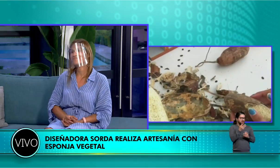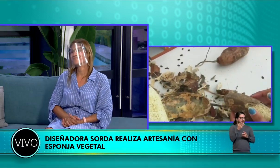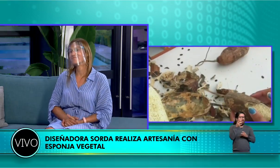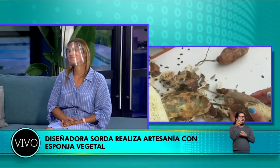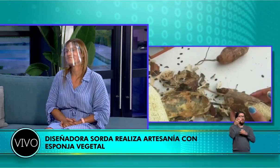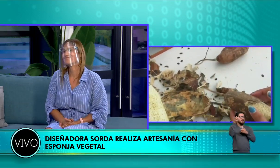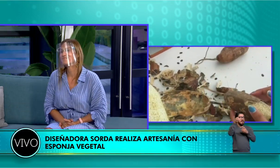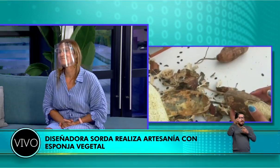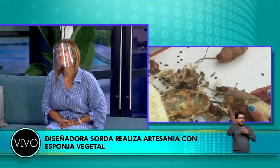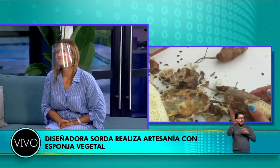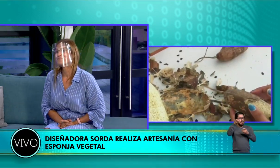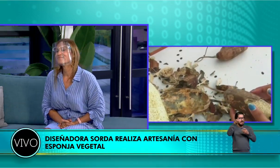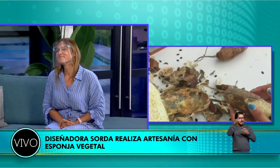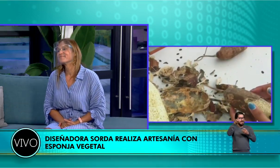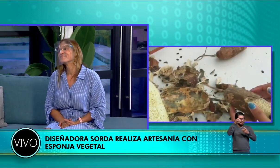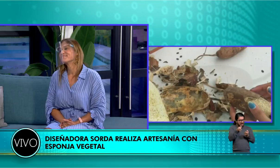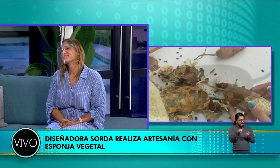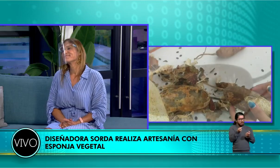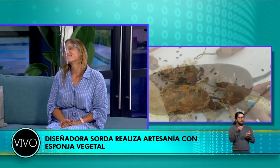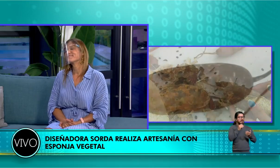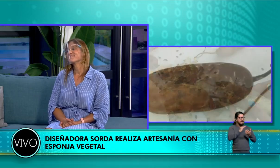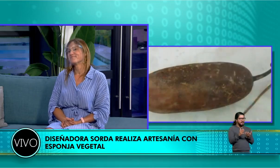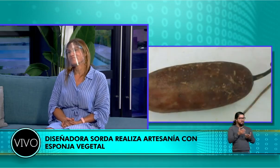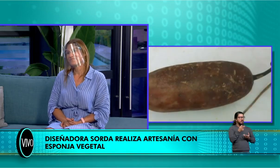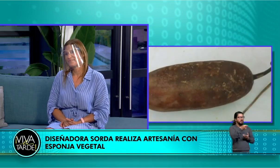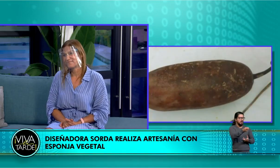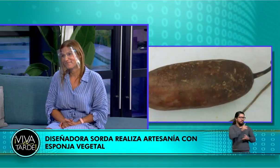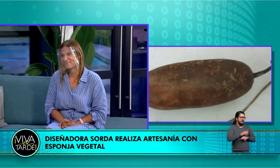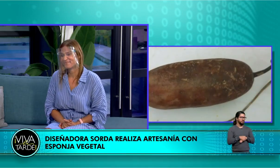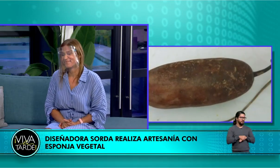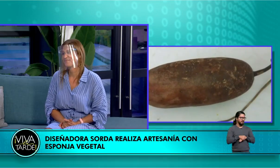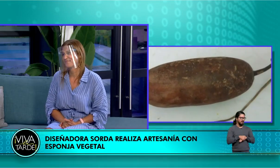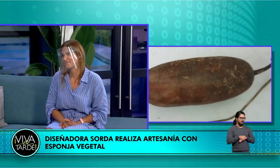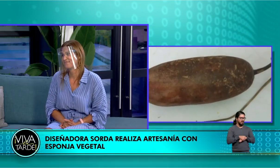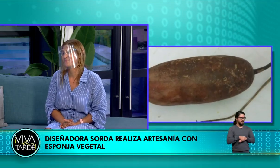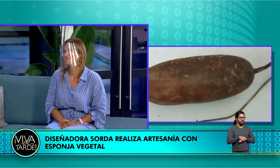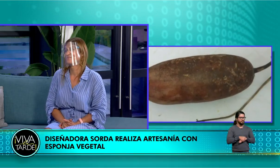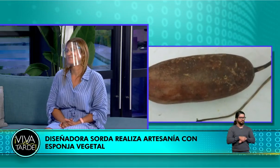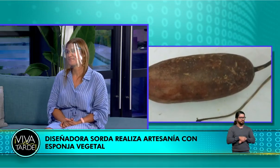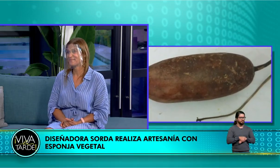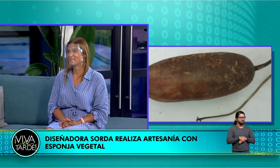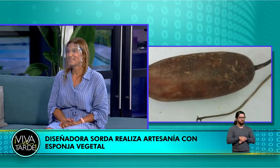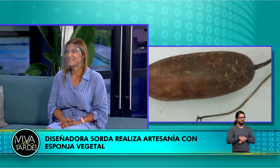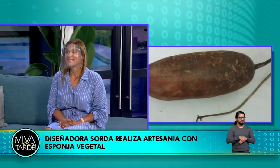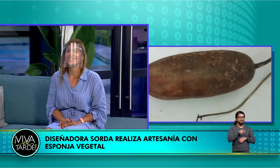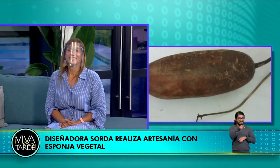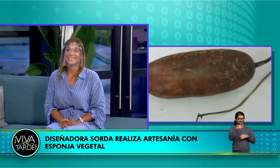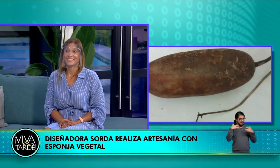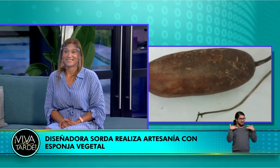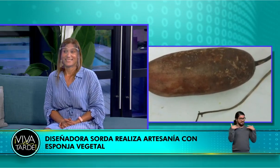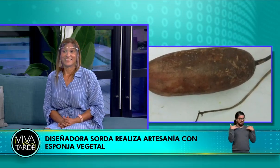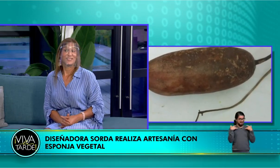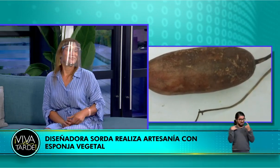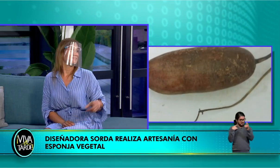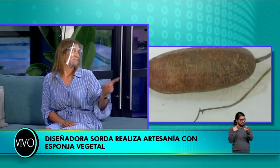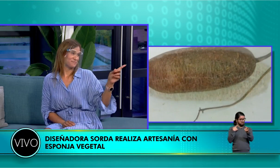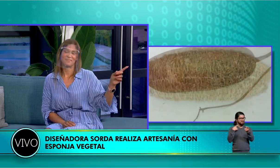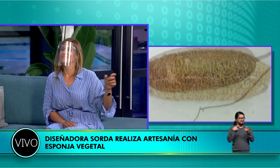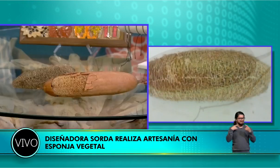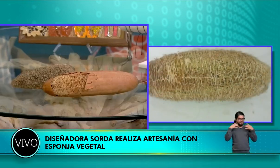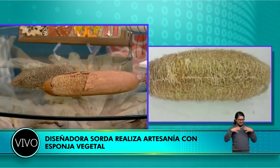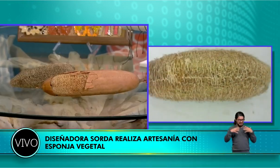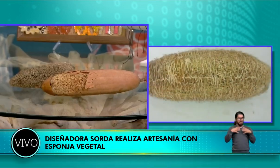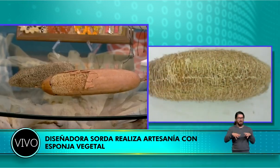es el proceso de lo que yo hago, es yo las extraigo, las limpio y las convierto en lo que ven aquí. También hay otros diseños de